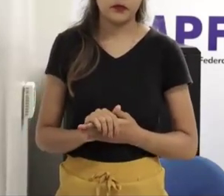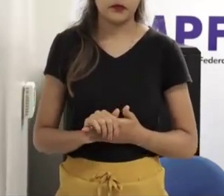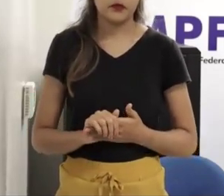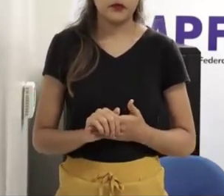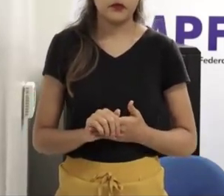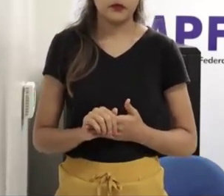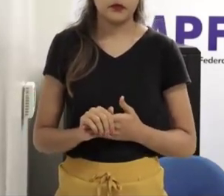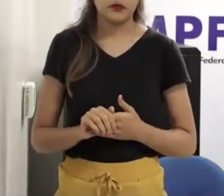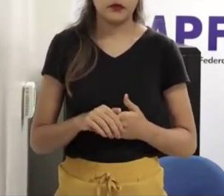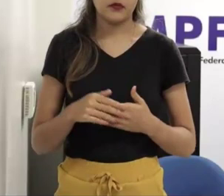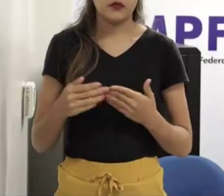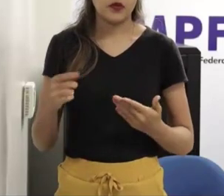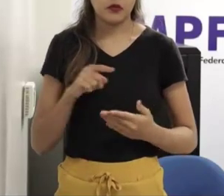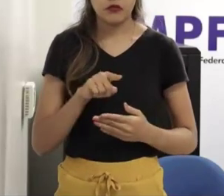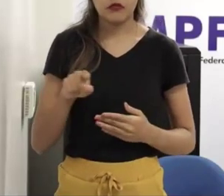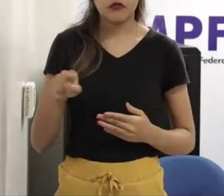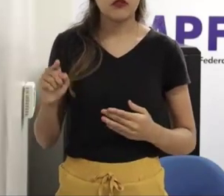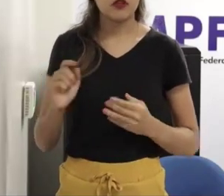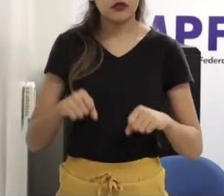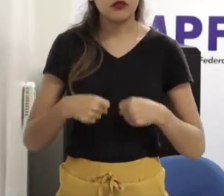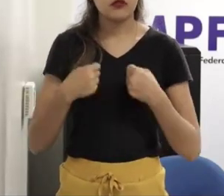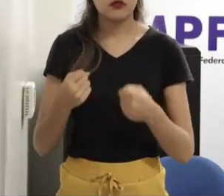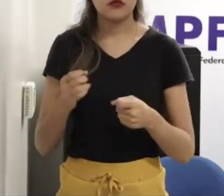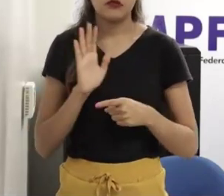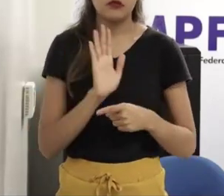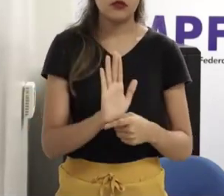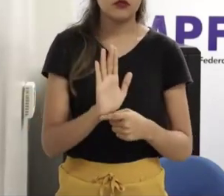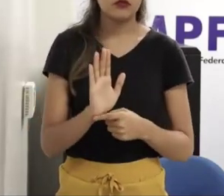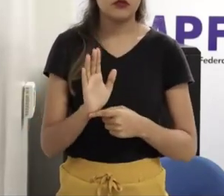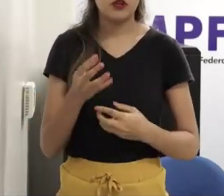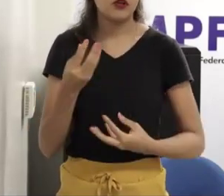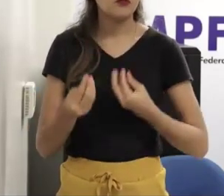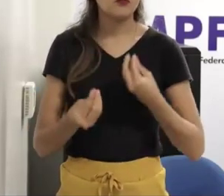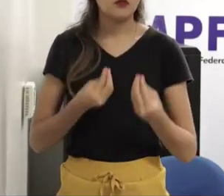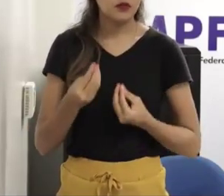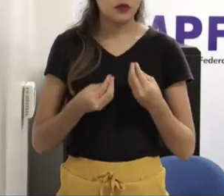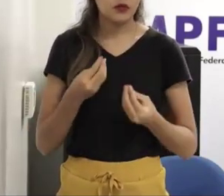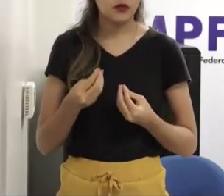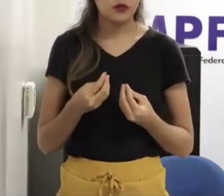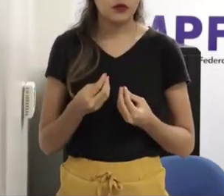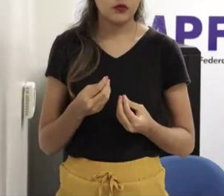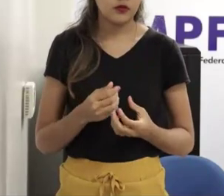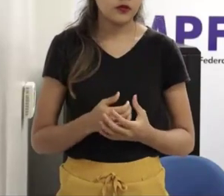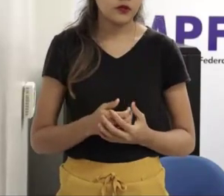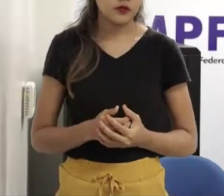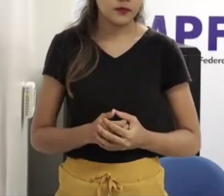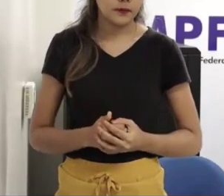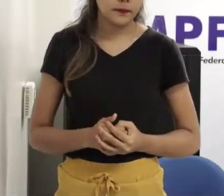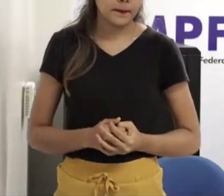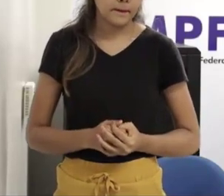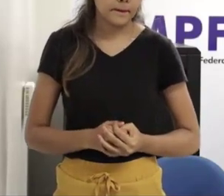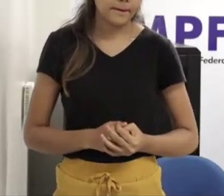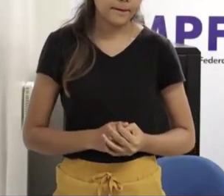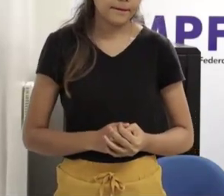acessar para que a gente tenha menos incidência desse crime e em havendo havendo essa